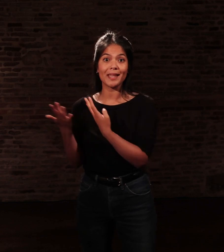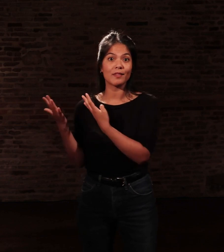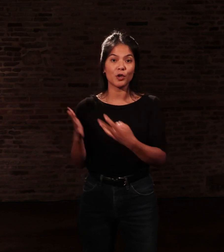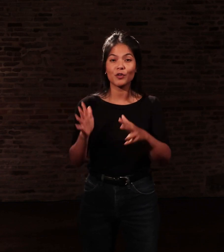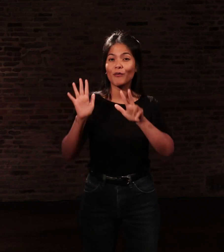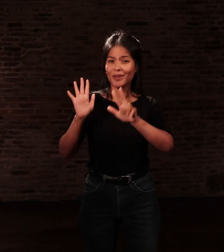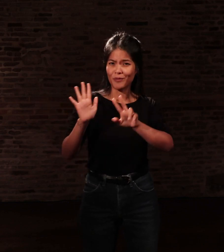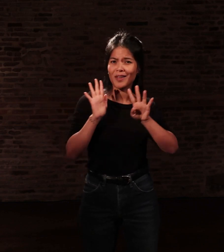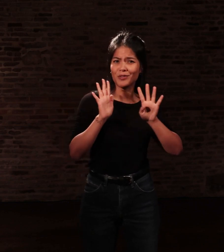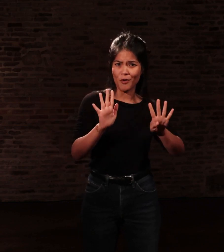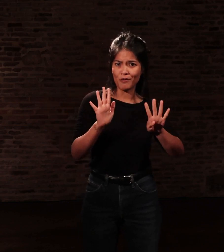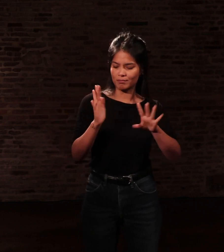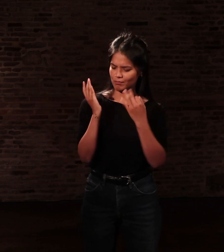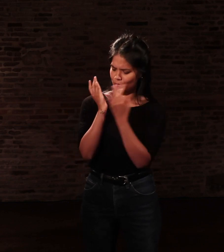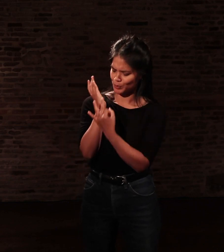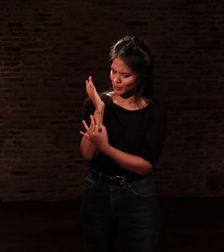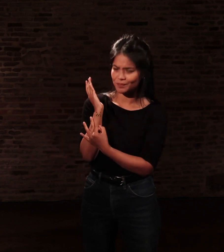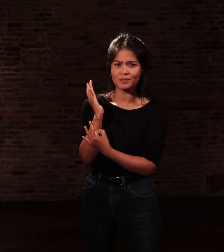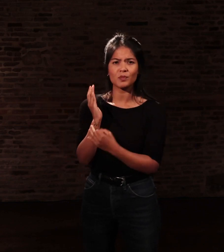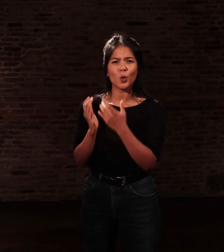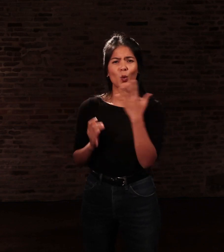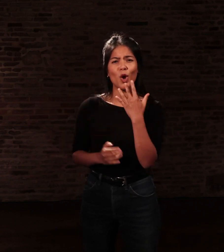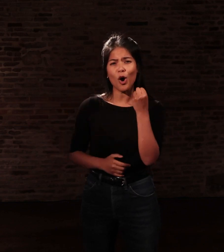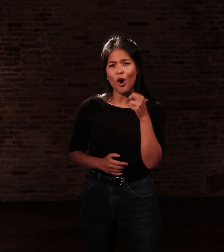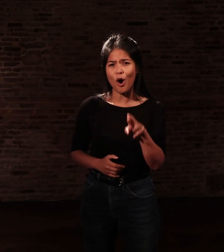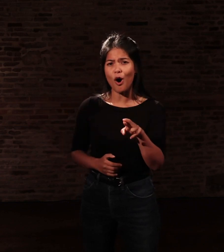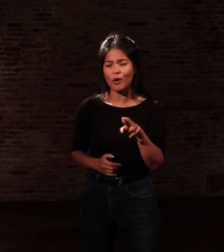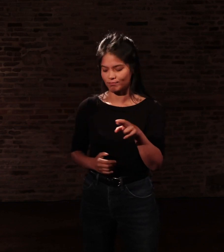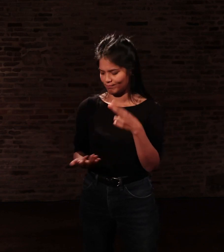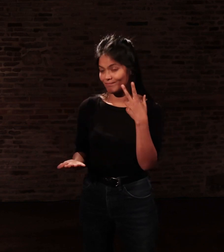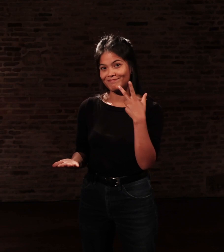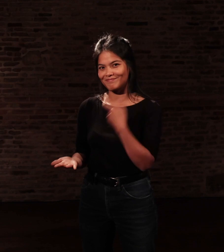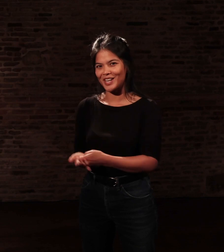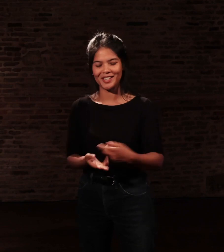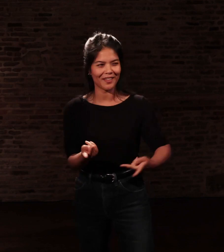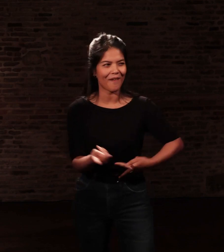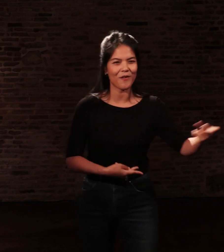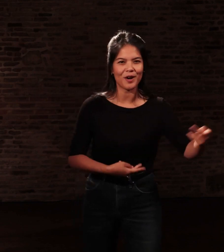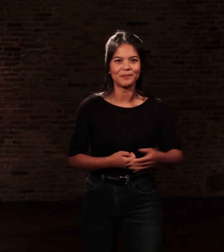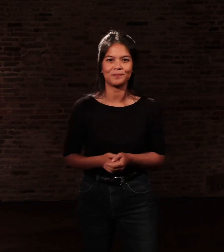En 1990, un caleçon à motif de sapin de Noël.